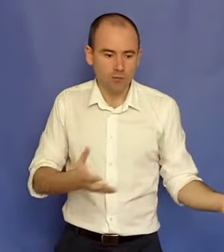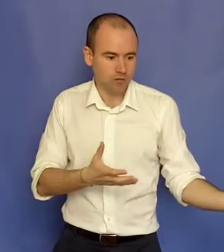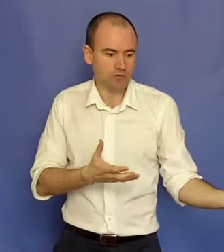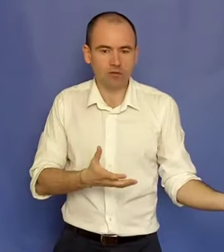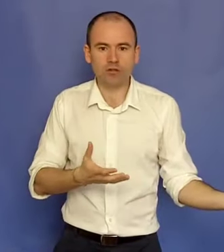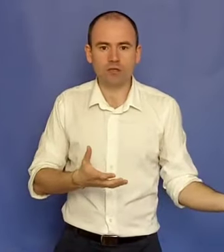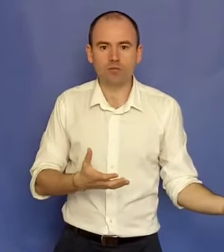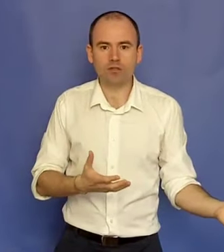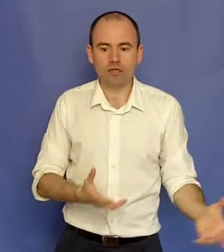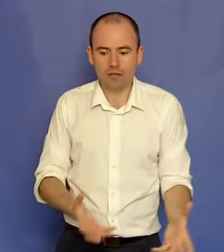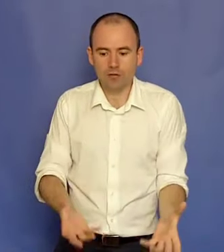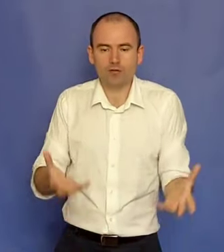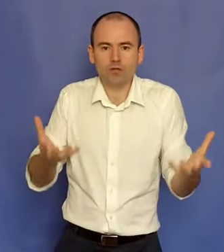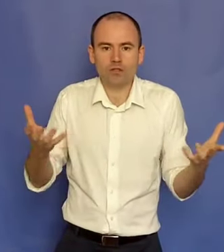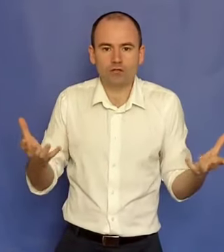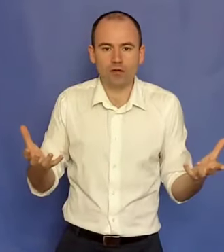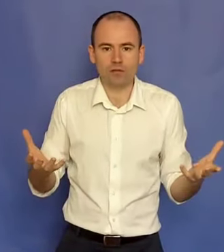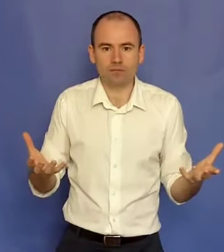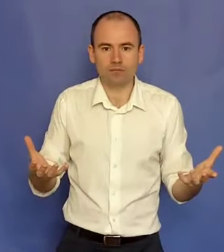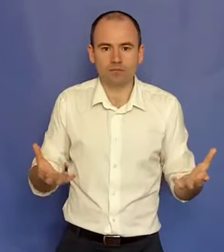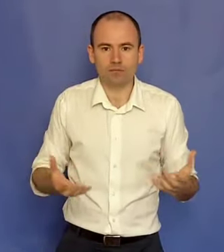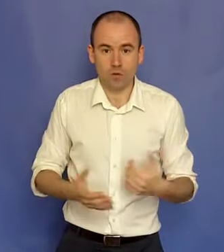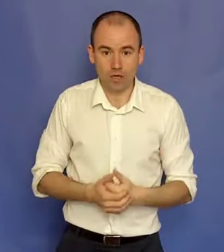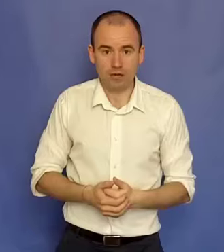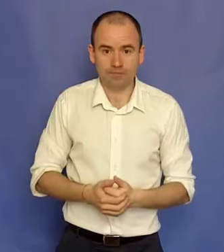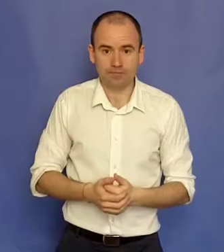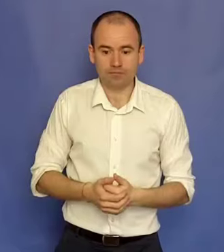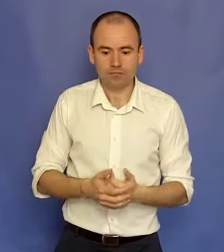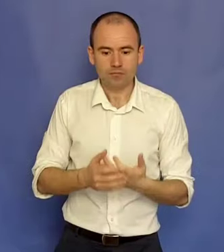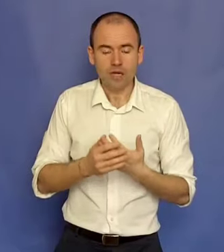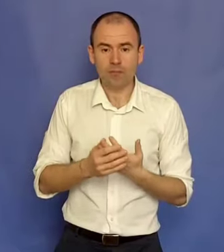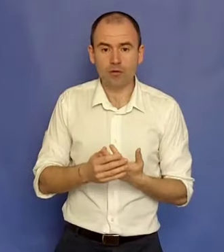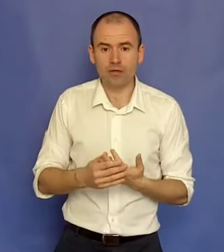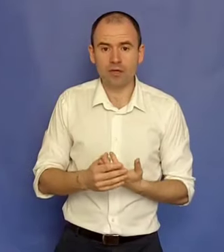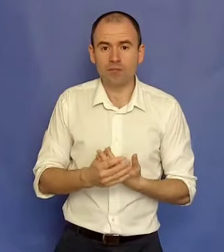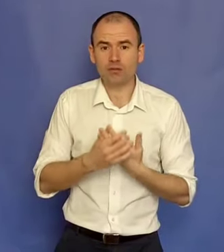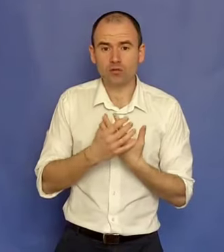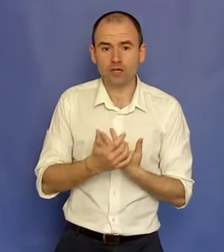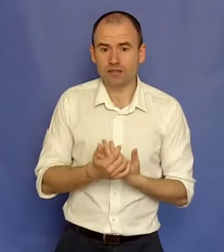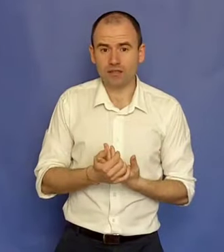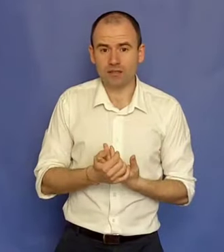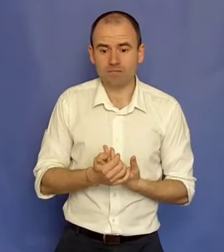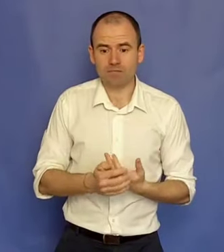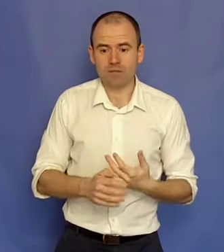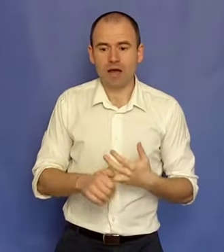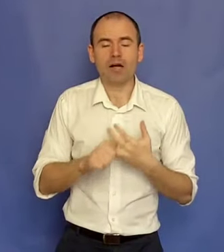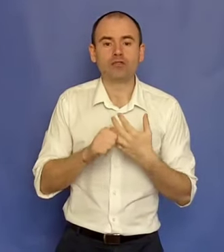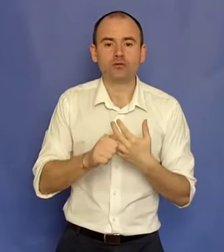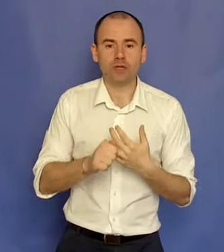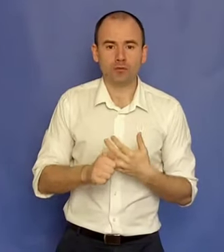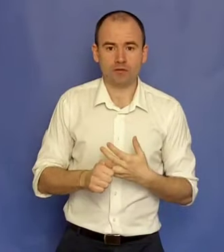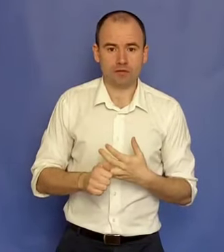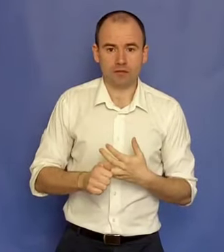să poți să vezi roadele muncitale, că ai construit ceva. Ok? Apoi, pasul 6, acțiunile potrivite.